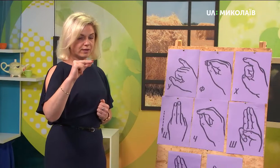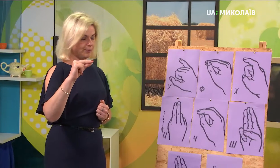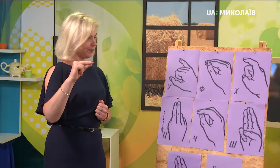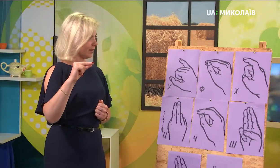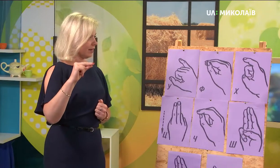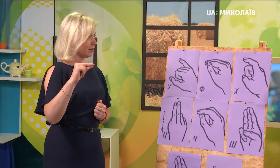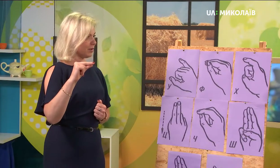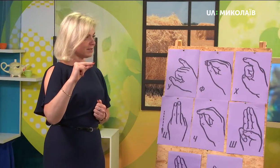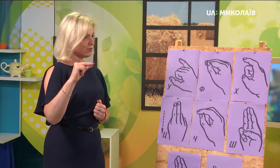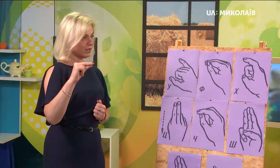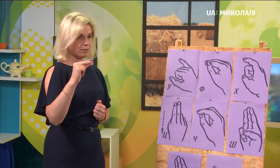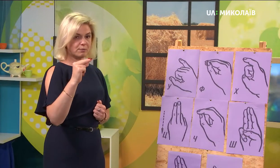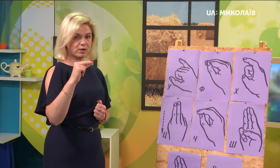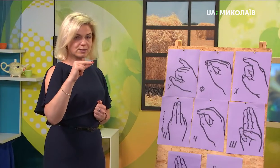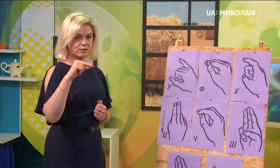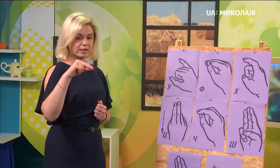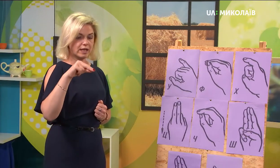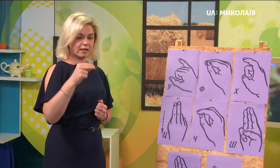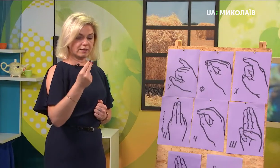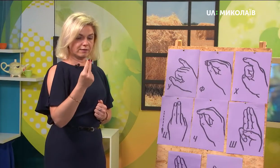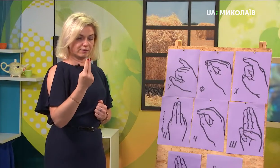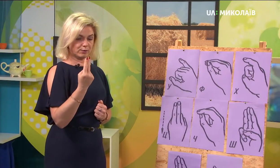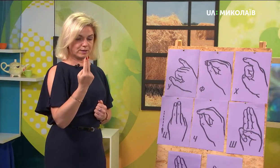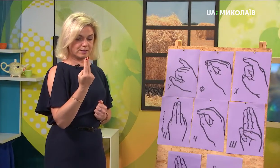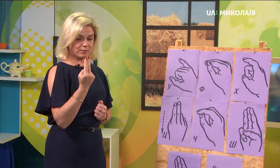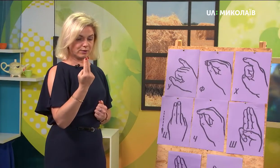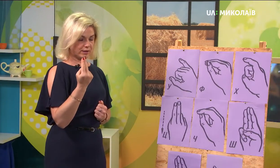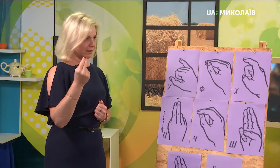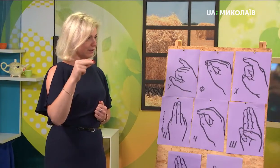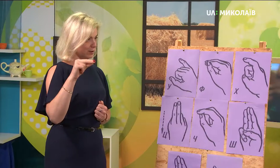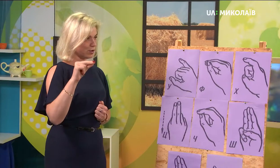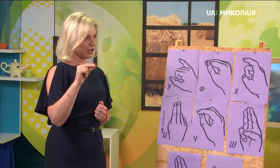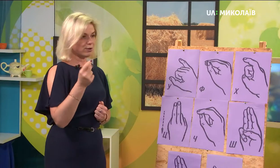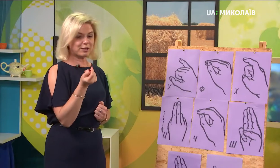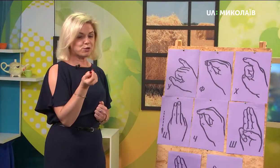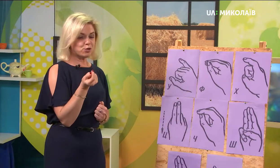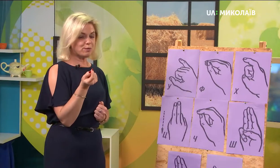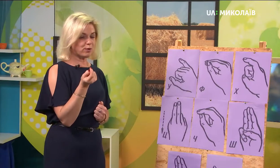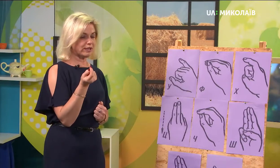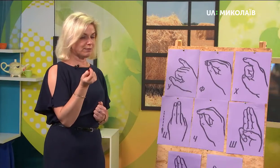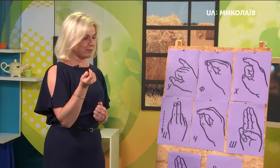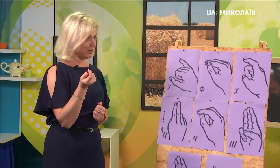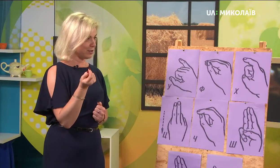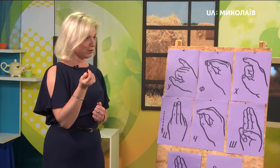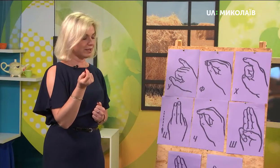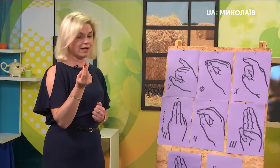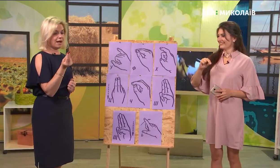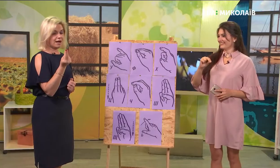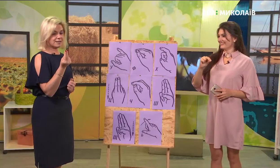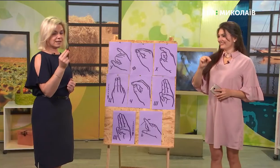пальці, от як ми показували, ну, це ми…-чуть. Так, трошки. От так, чуть-чуть ми одним пальчиком, так? А це